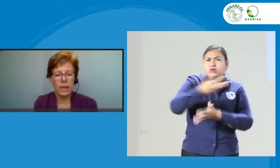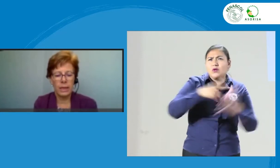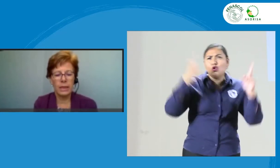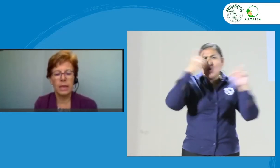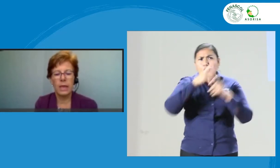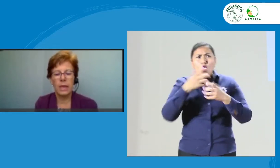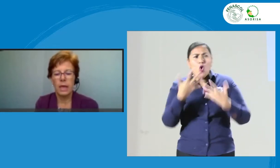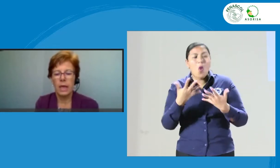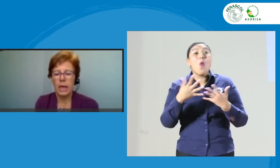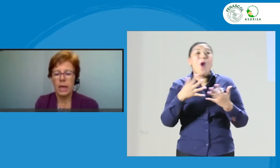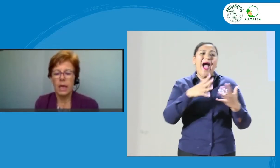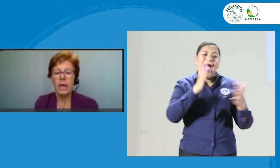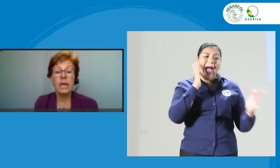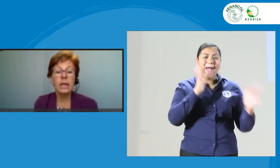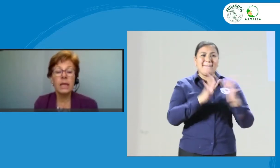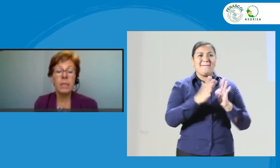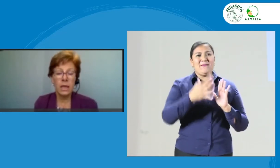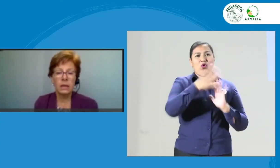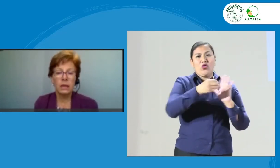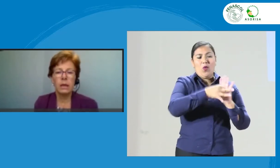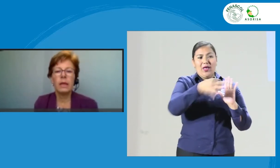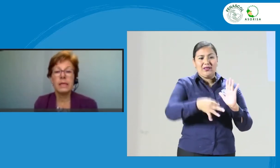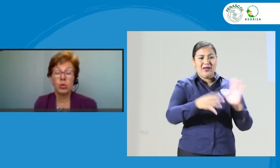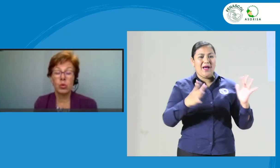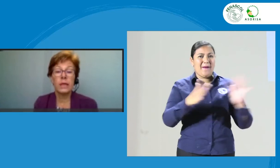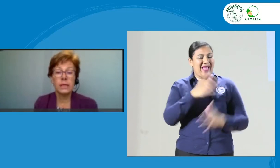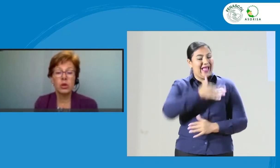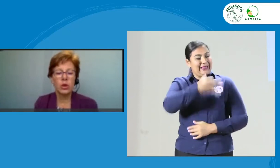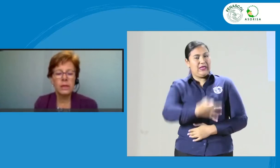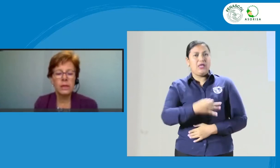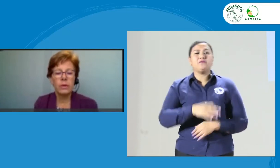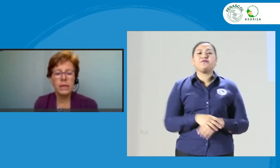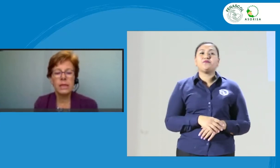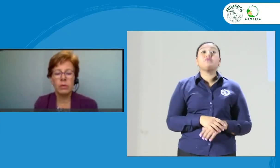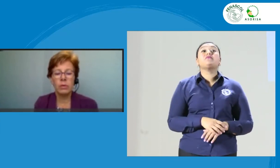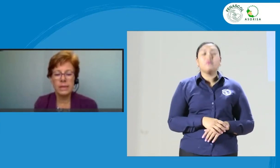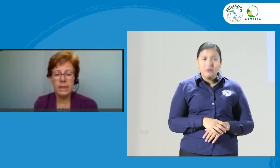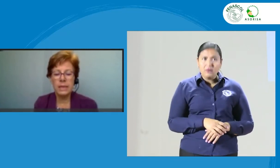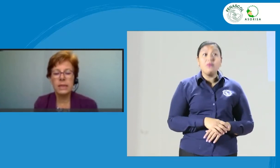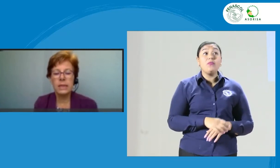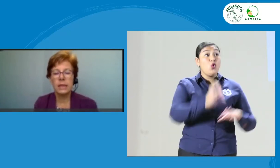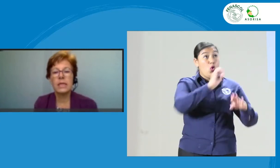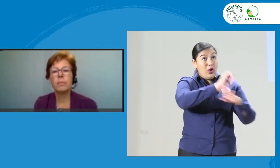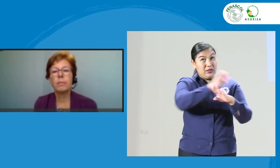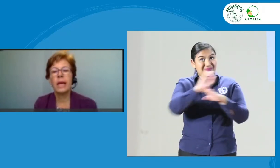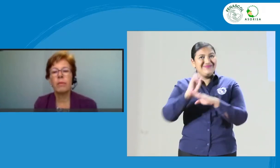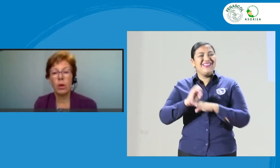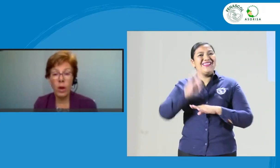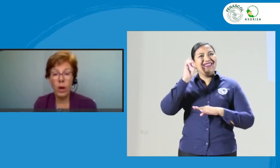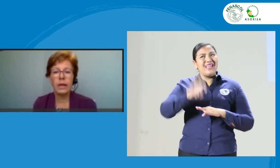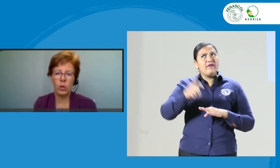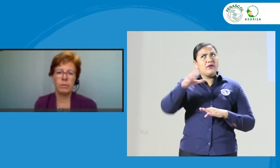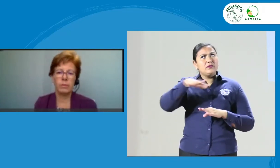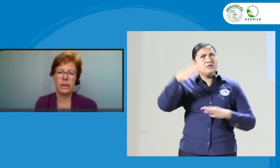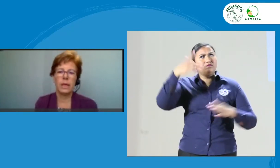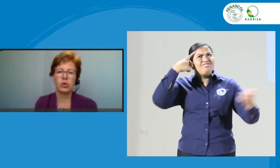ética. Y también las organizaciones deben establecer estrategias para evaluar anualmente a los